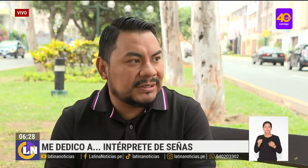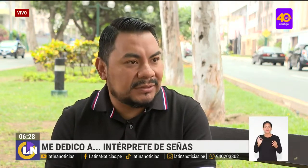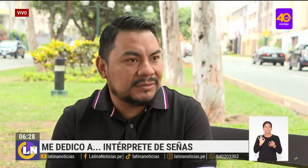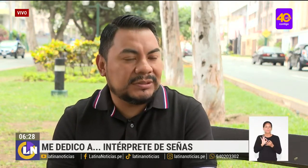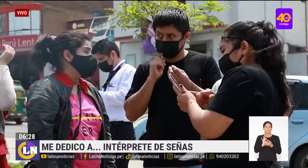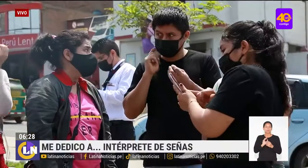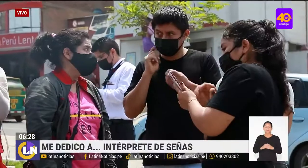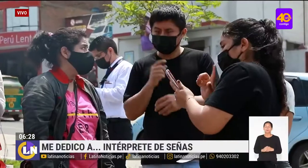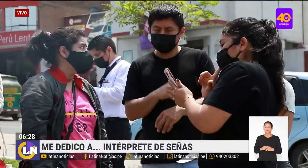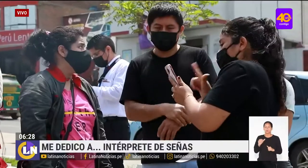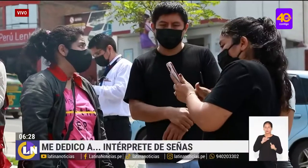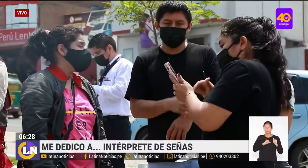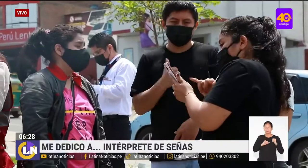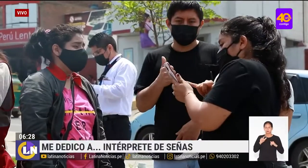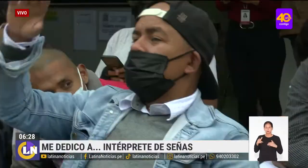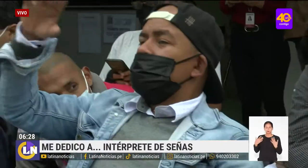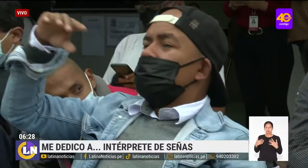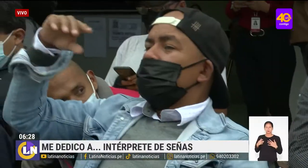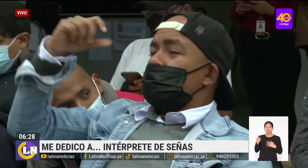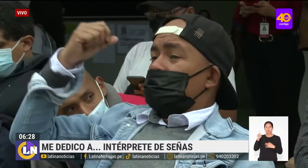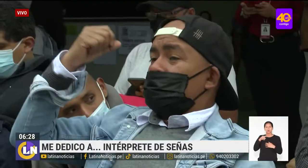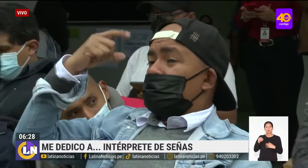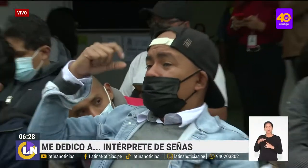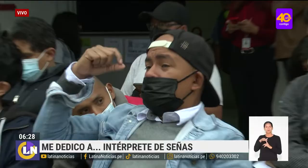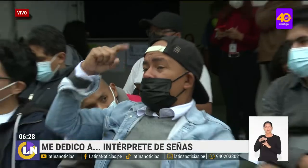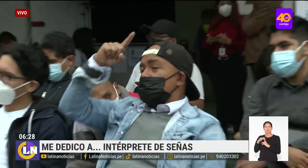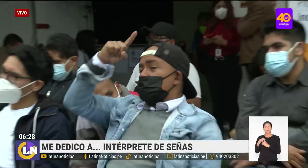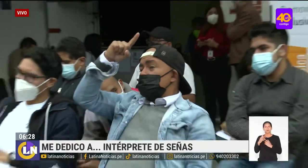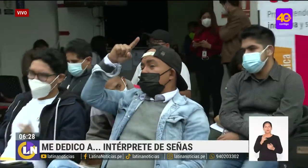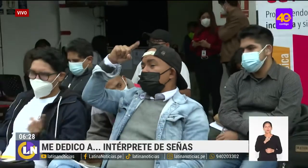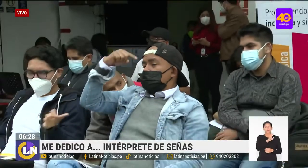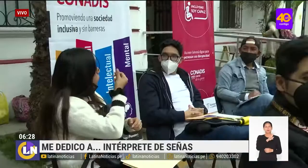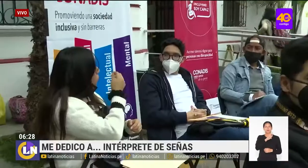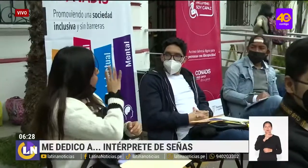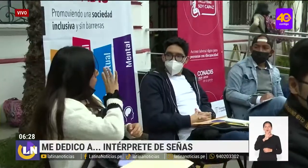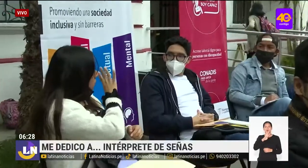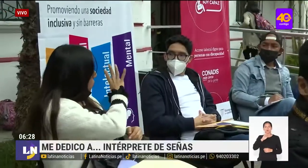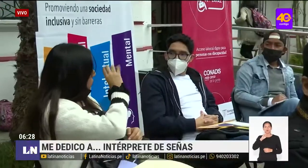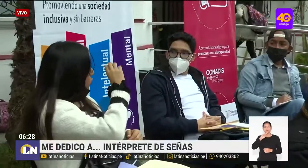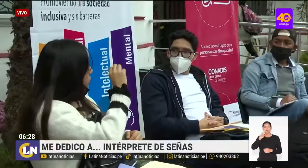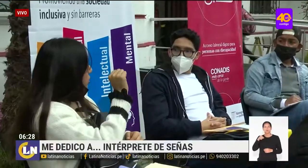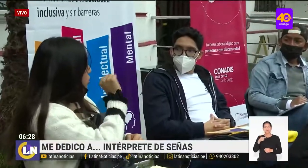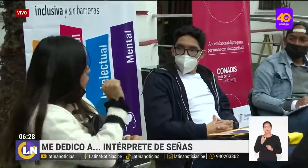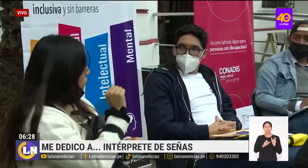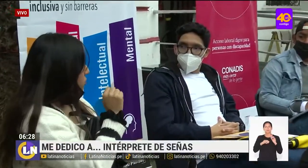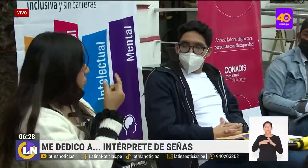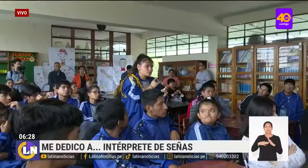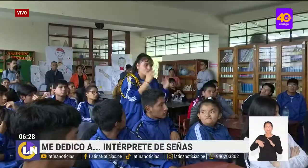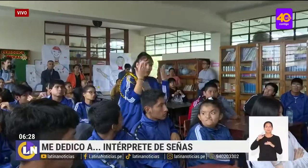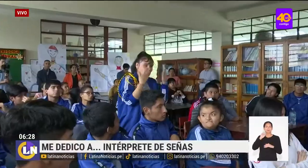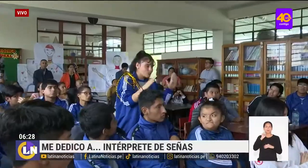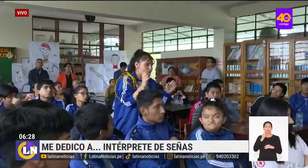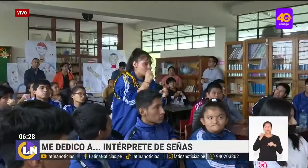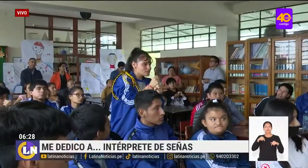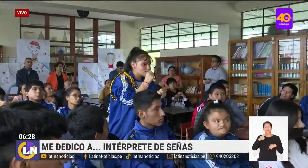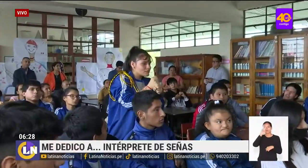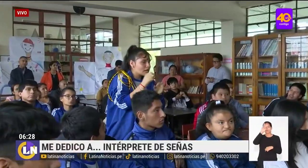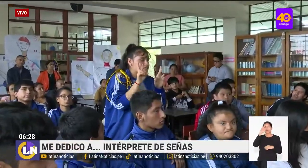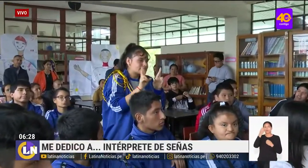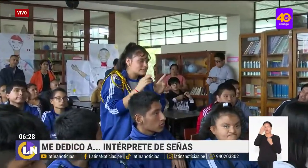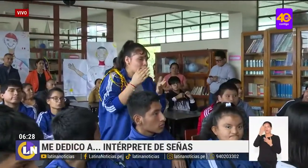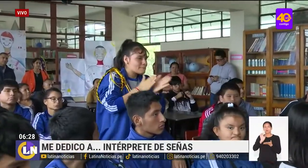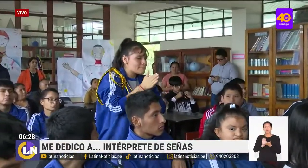correcta. Esta es la dramática realidad que viven más de 340 mil personas sordas en el Perú. La educación,